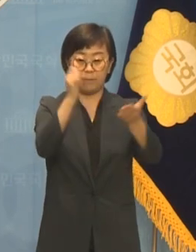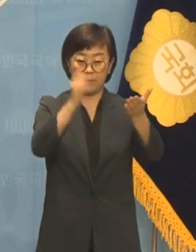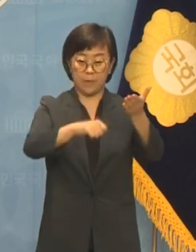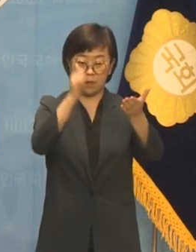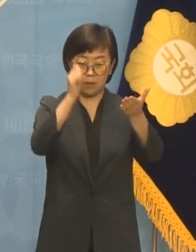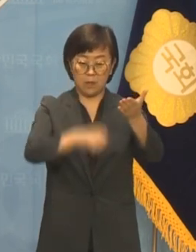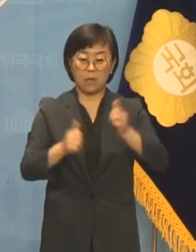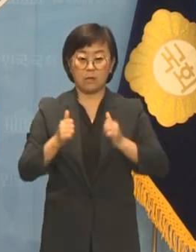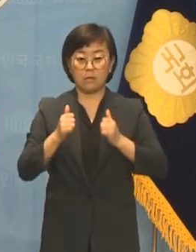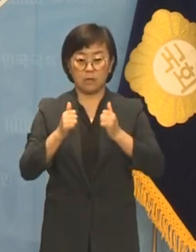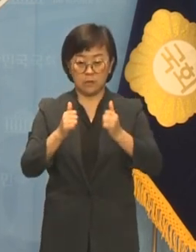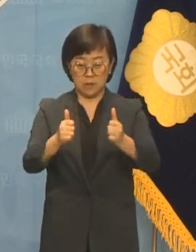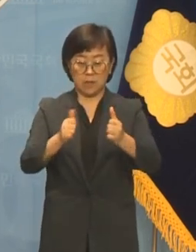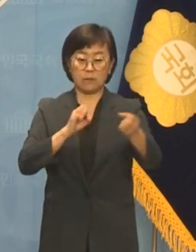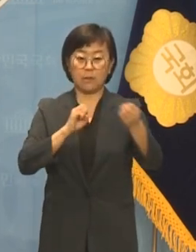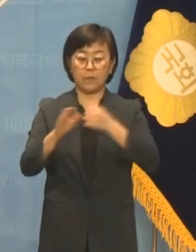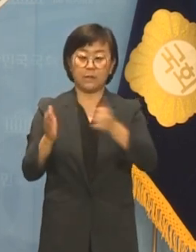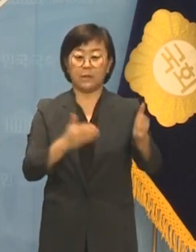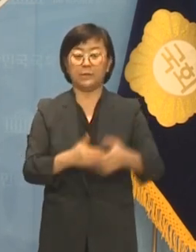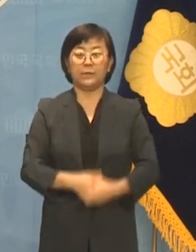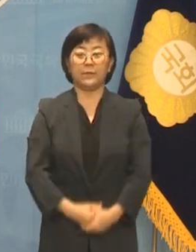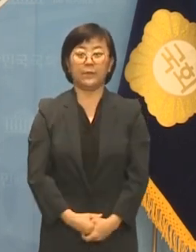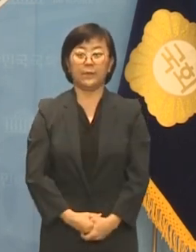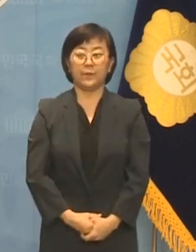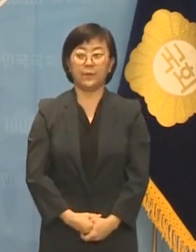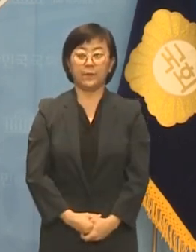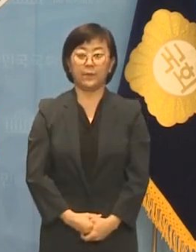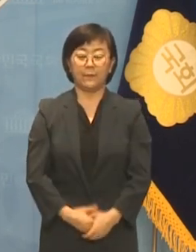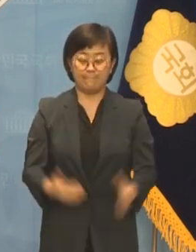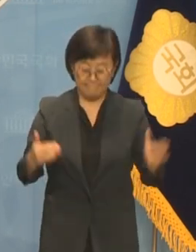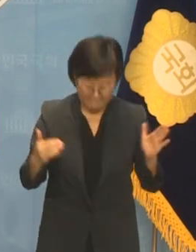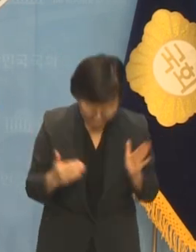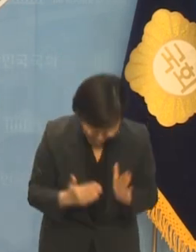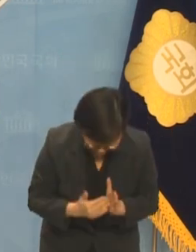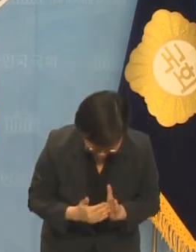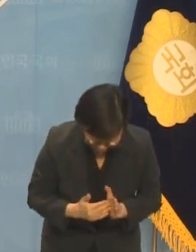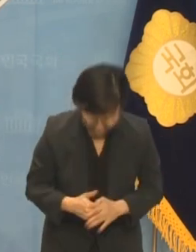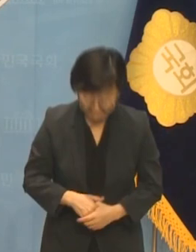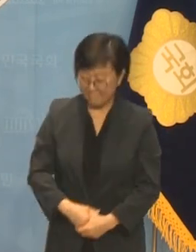성실하게 응답하기 바랍니다. 이상입니다.